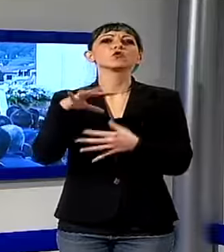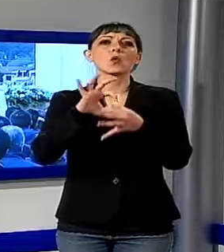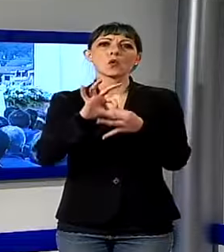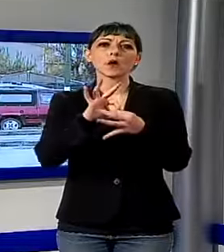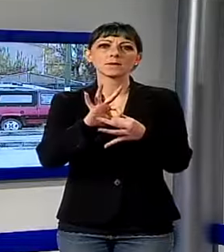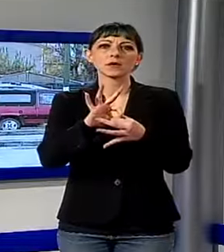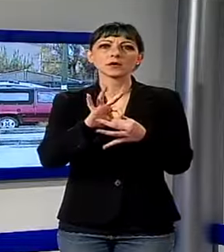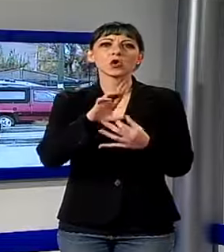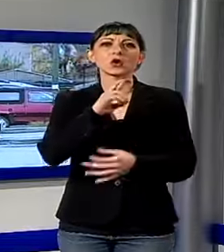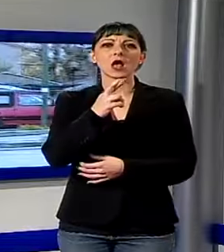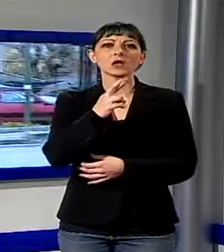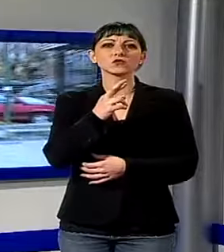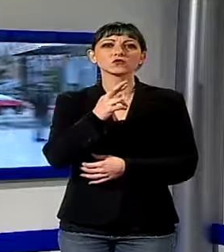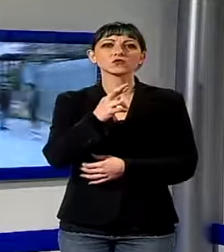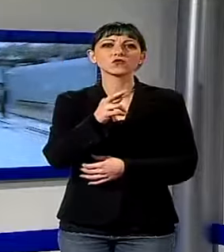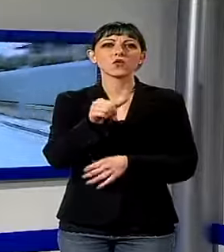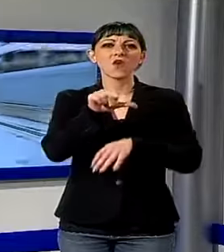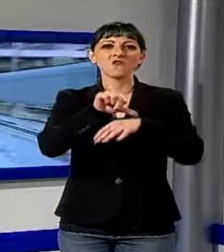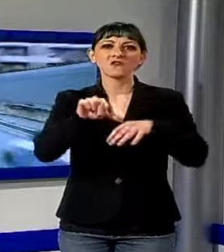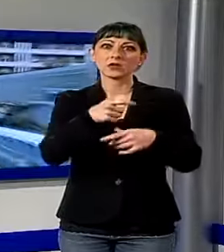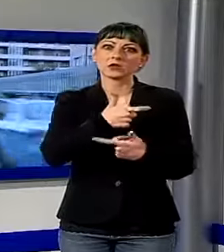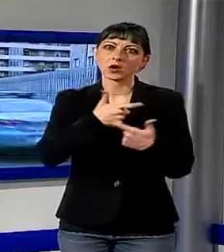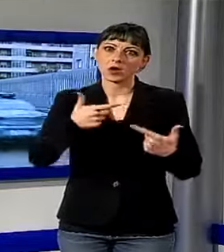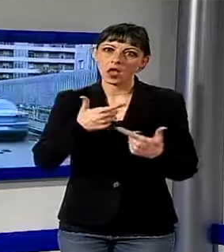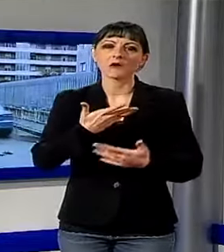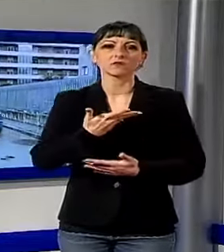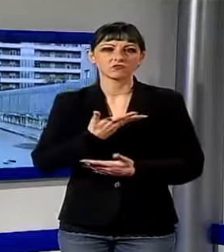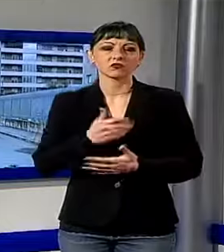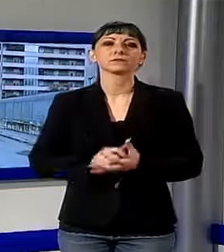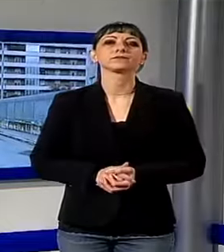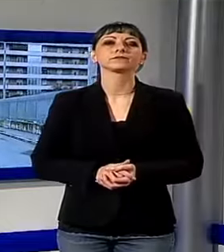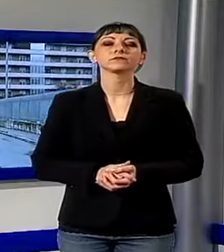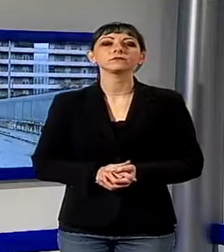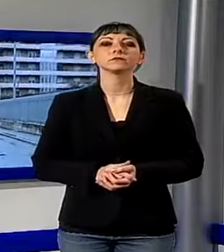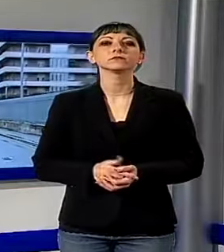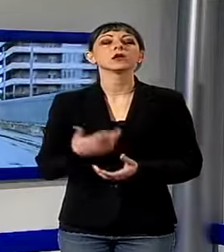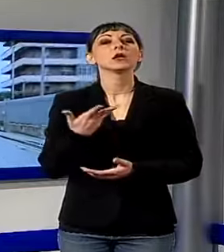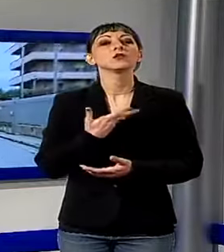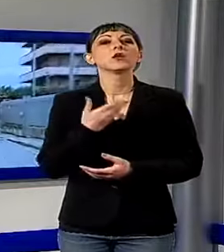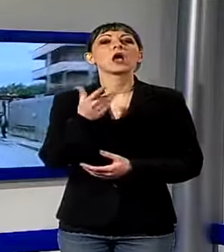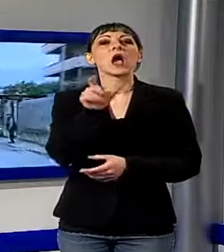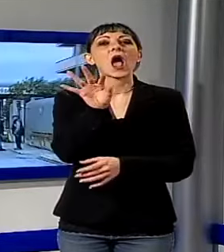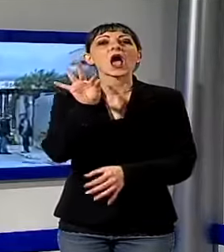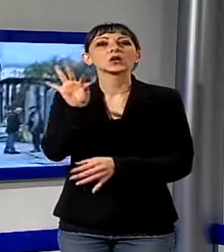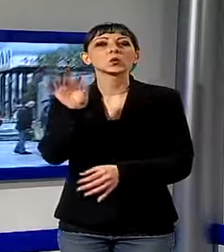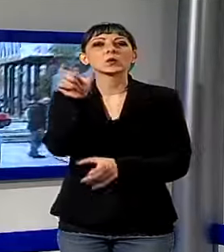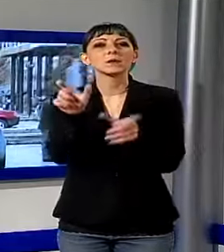Per questi fatti due minorenni per le stesse accuse sono agli arresti in istituti minorili a Roma e Torino. Stamani è stato